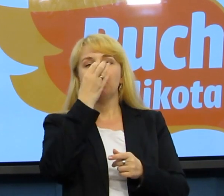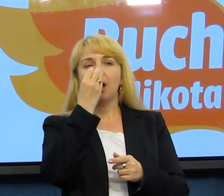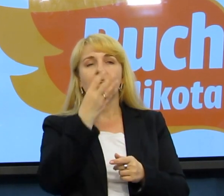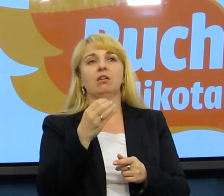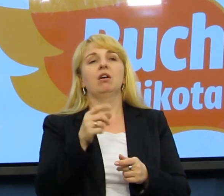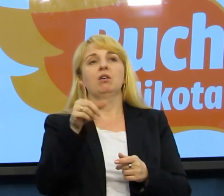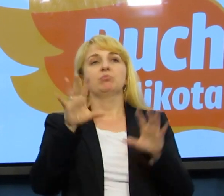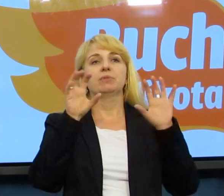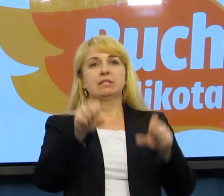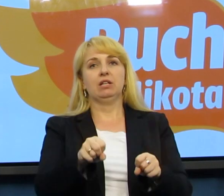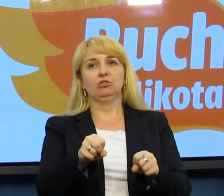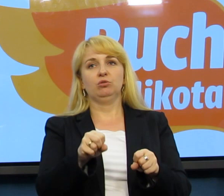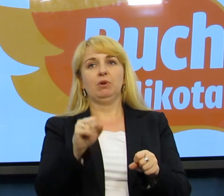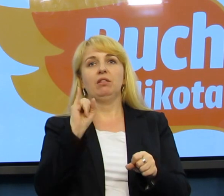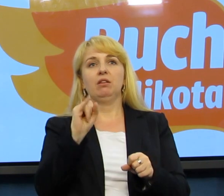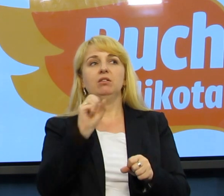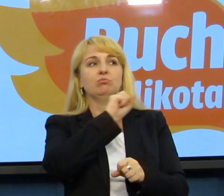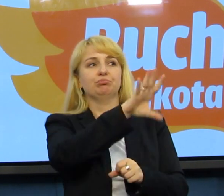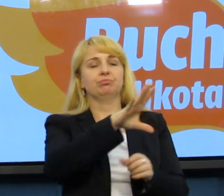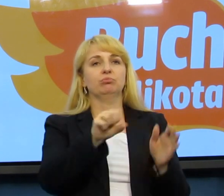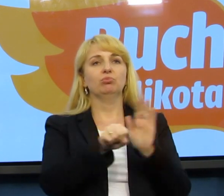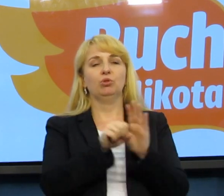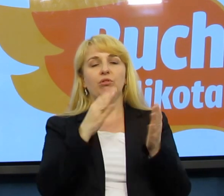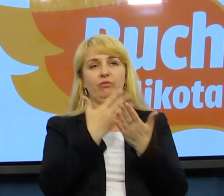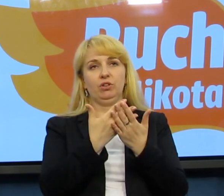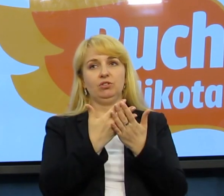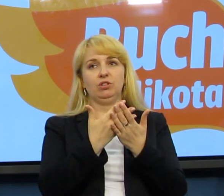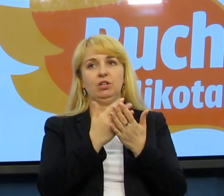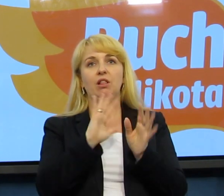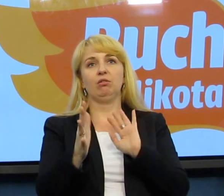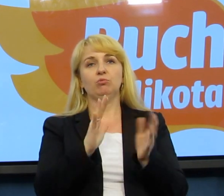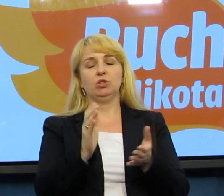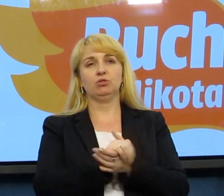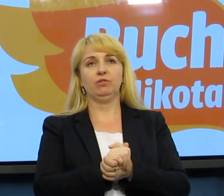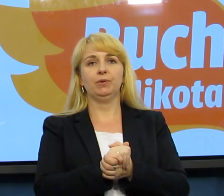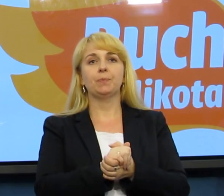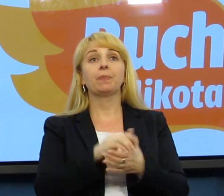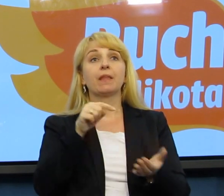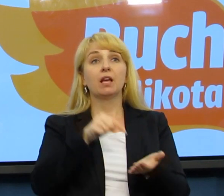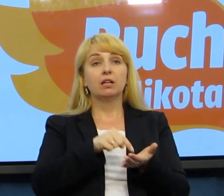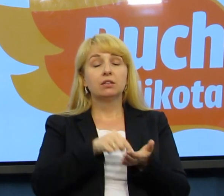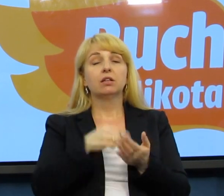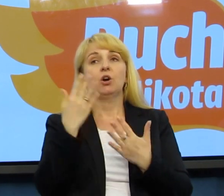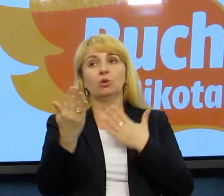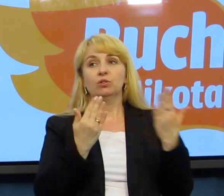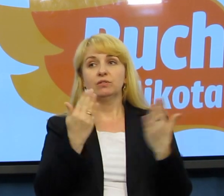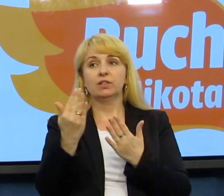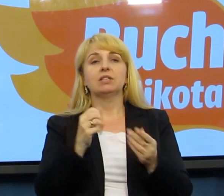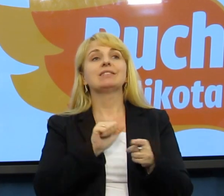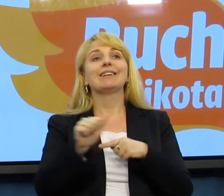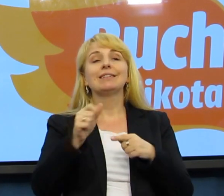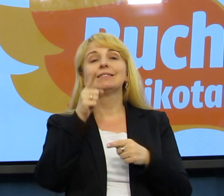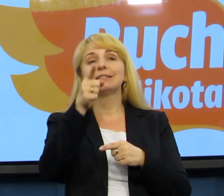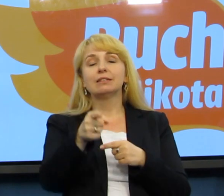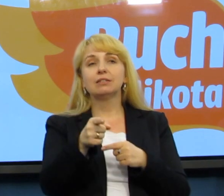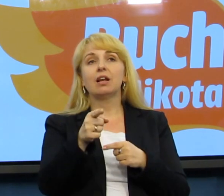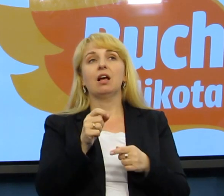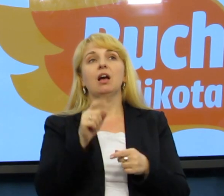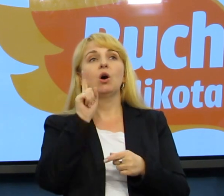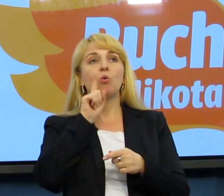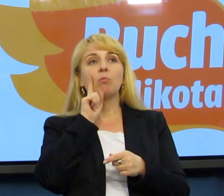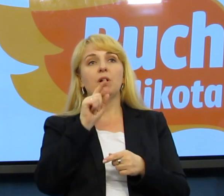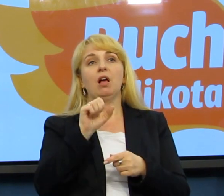został wtrącony do aresztu tymczasowego. Ta konferencja jest poświęcona przede wszystkim